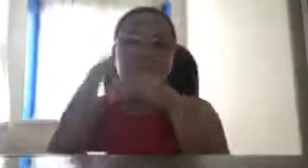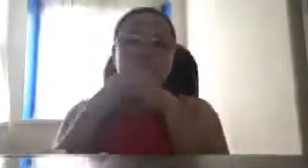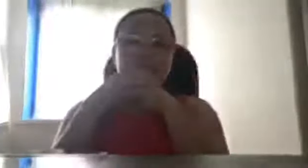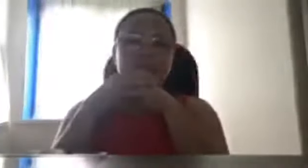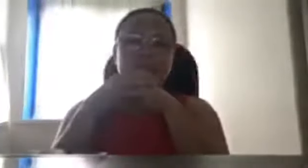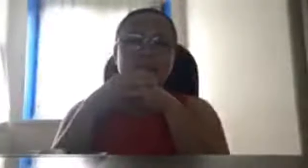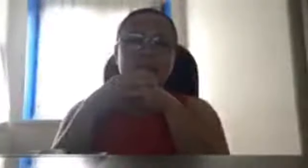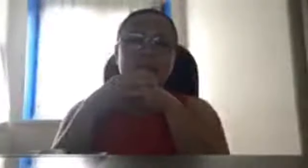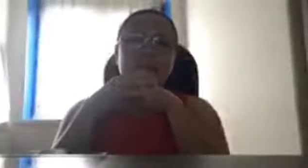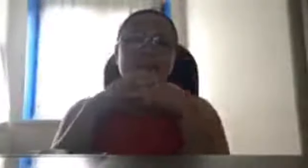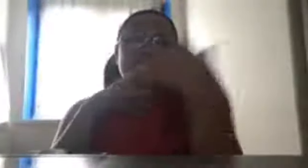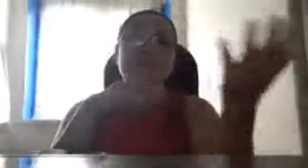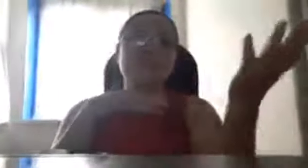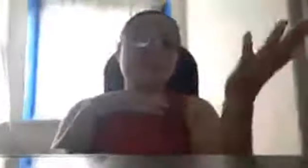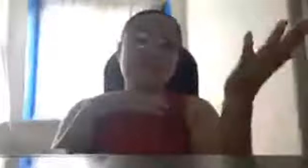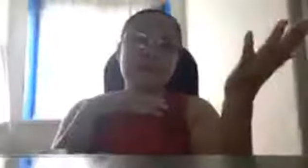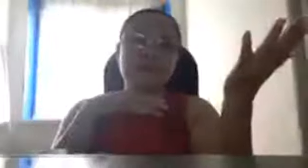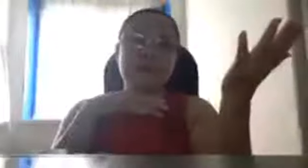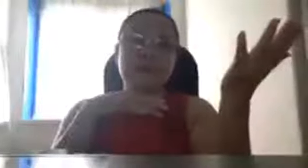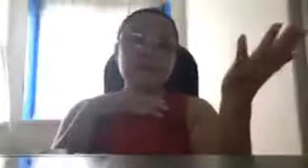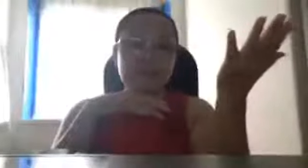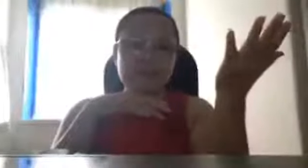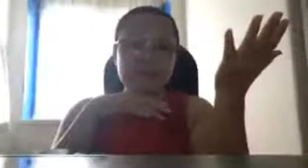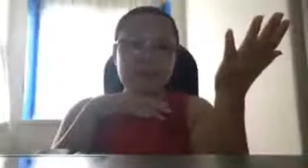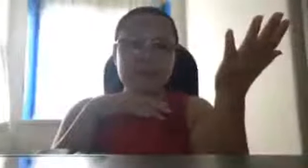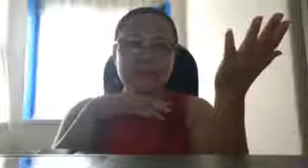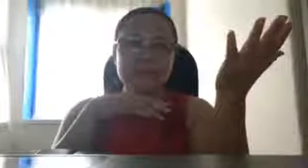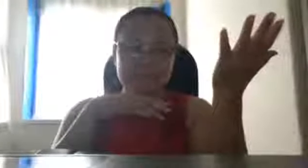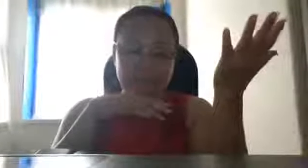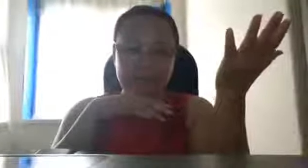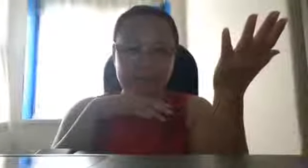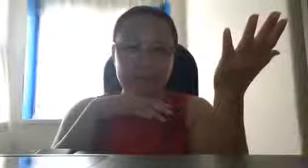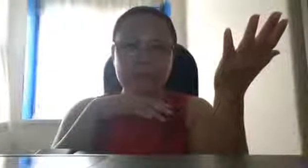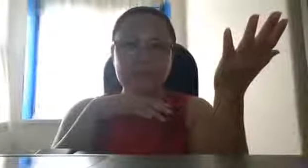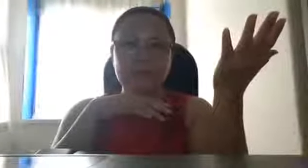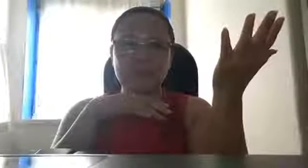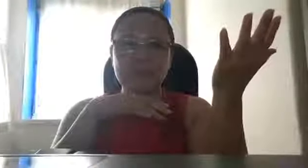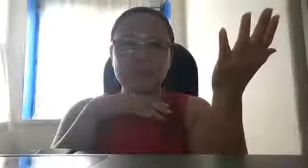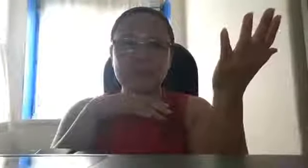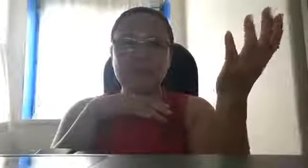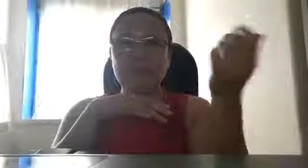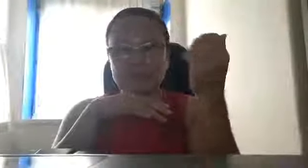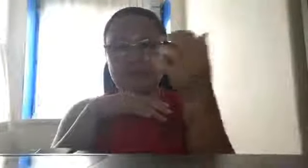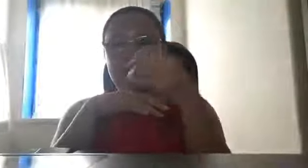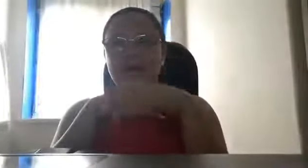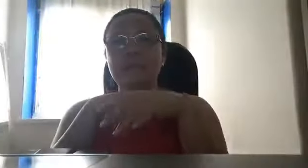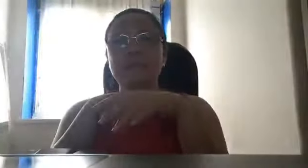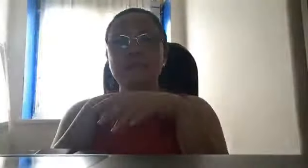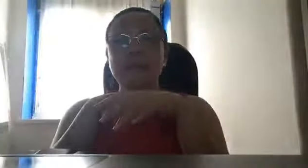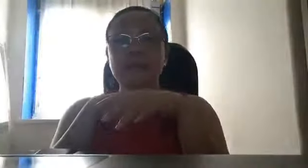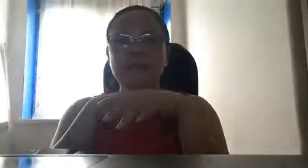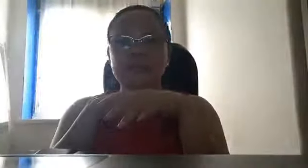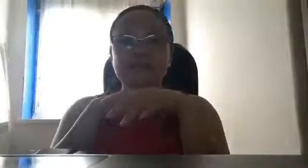Pilipinas. Eh, kung in-PME ka, anong ipinaglalaban mo? Diba, kinakalaban mo nga ang